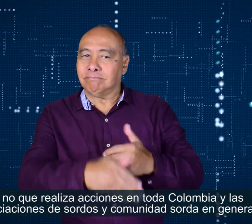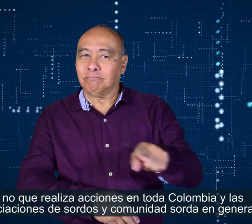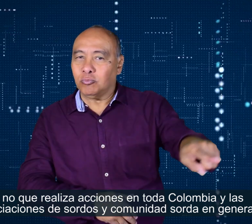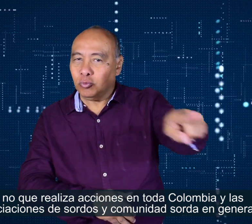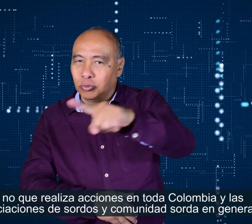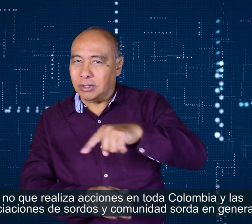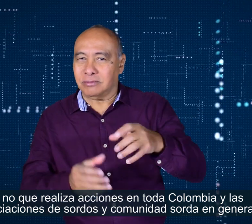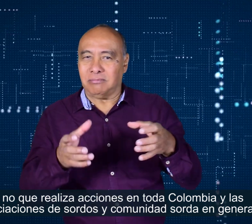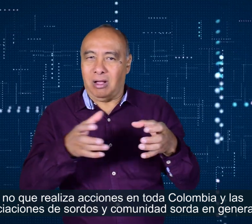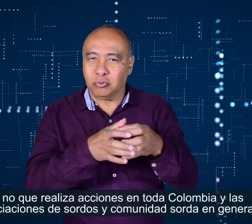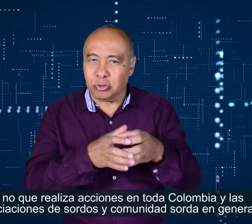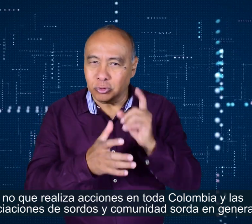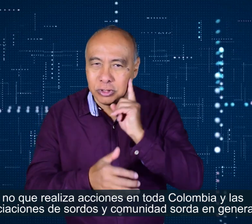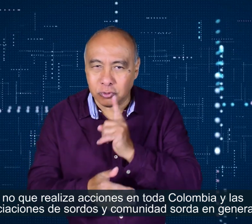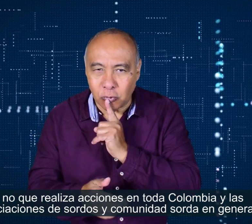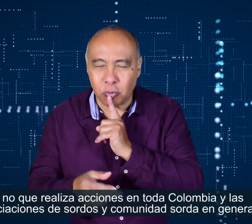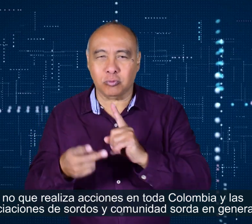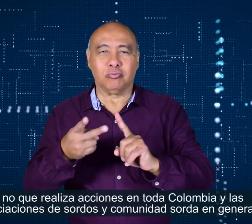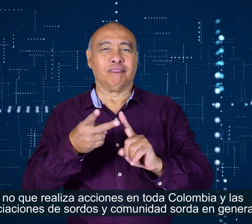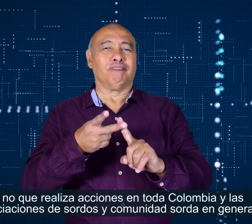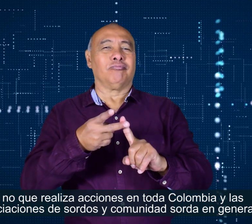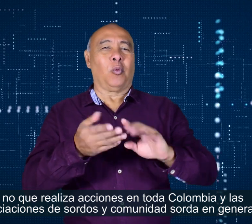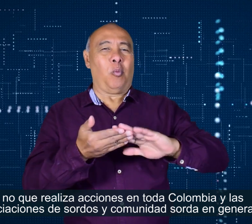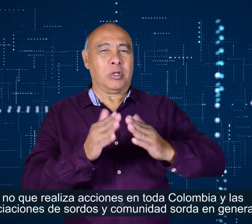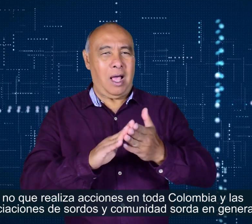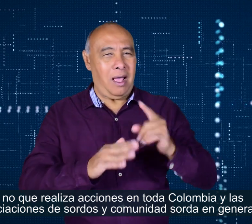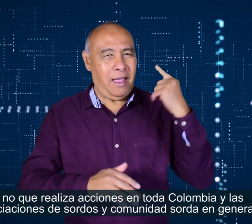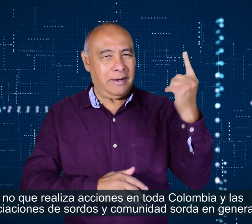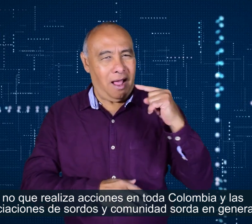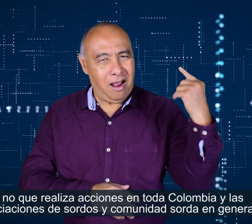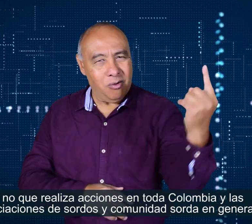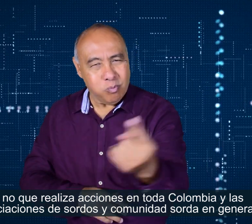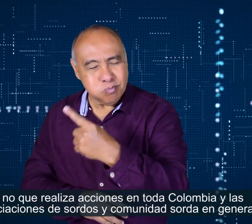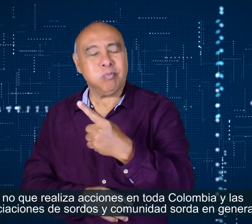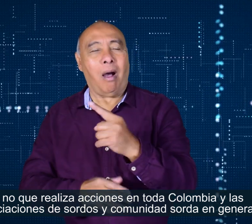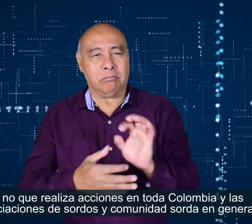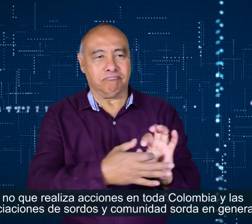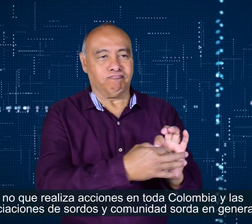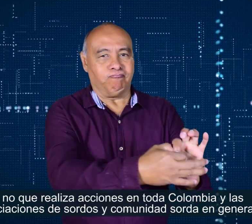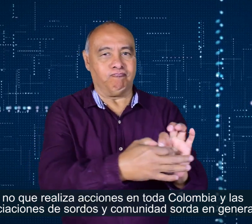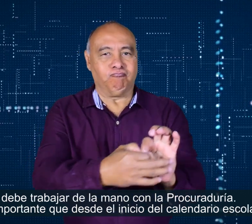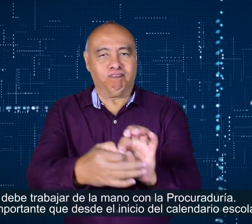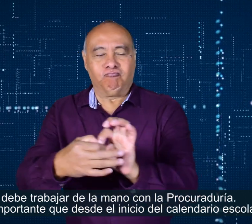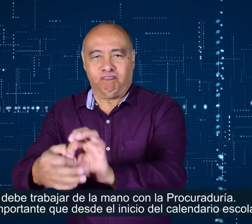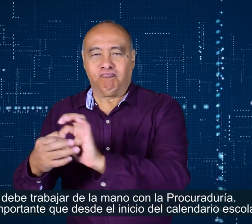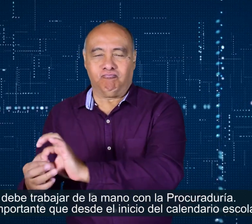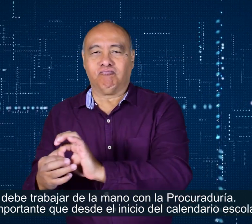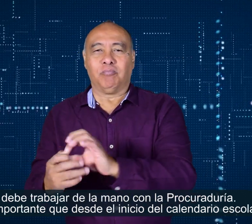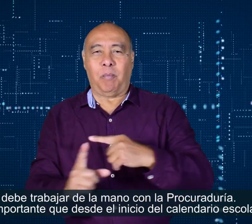acciones en toda Colombia y las asociaciones de sordos y comunidad sorda en general debe trabajar